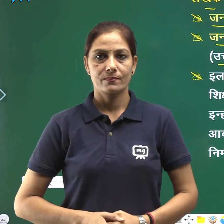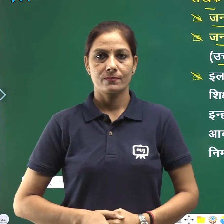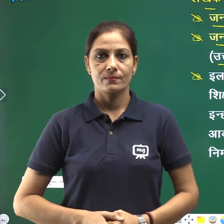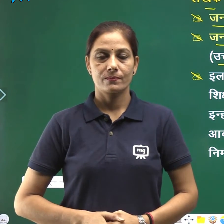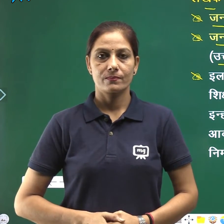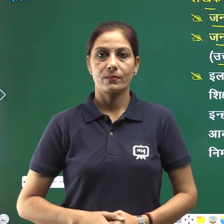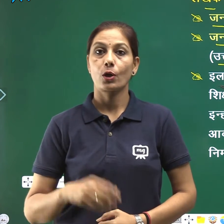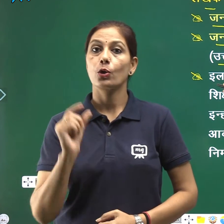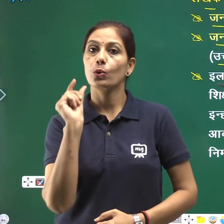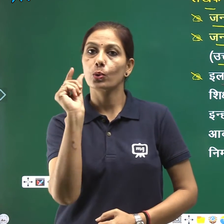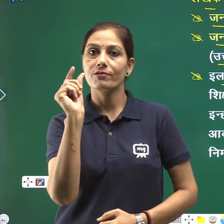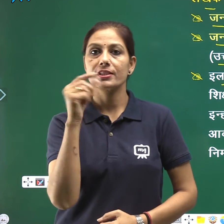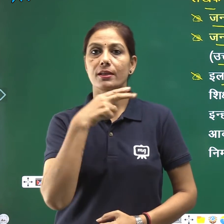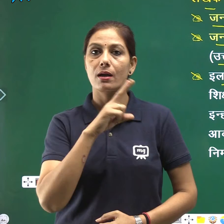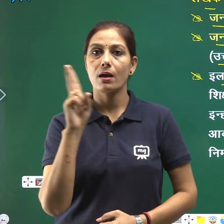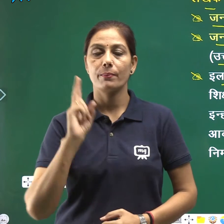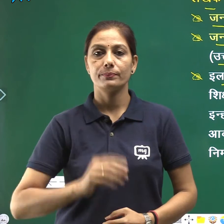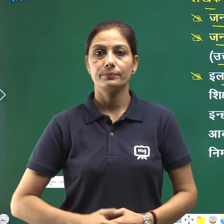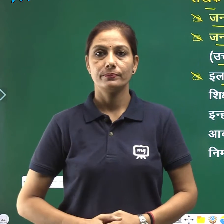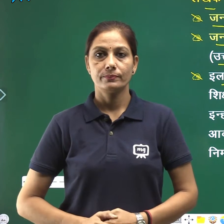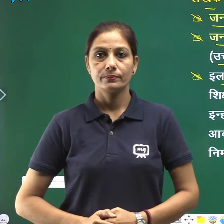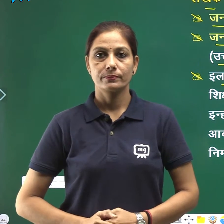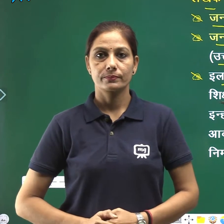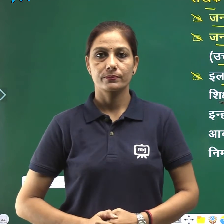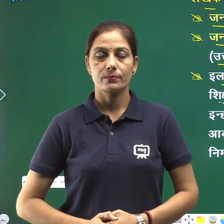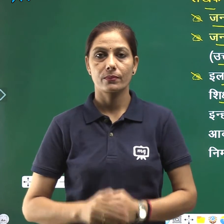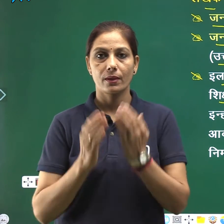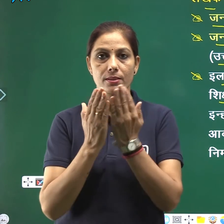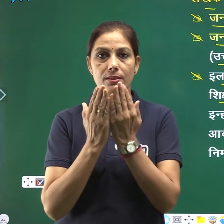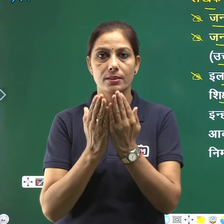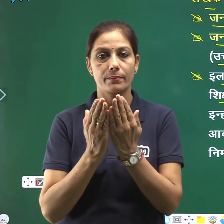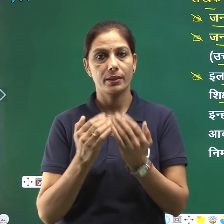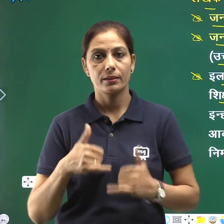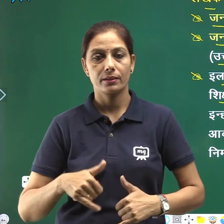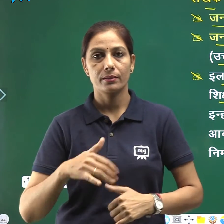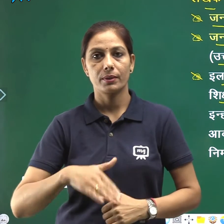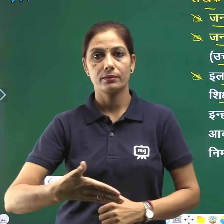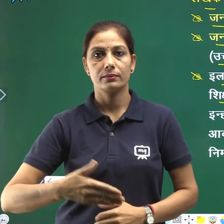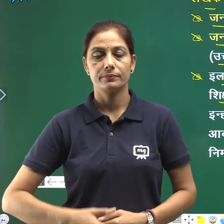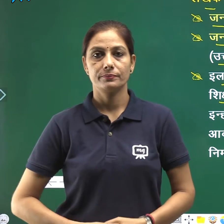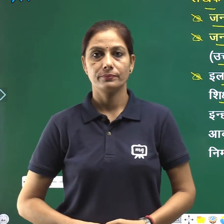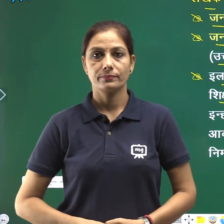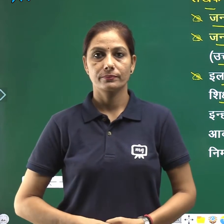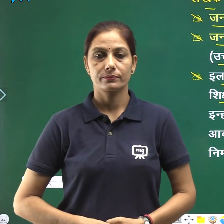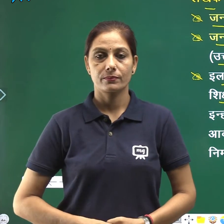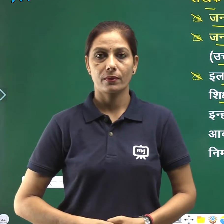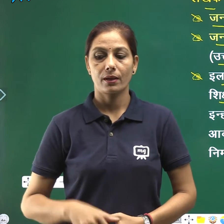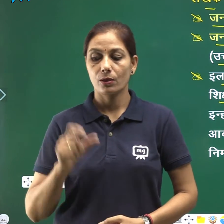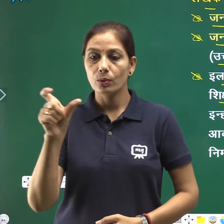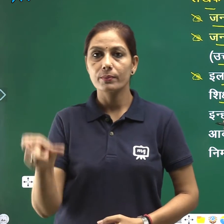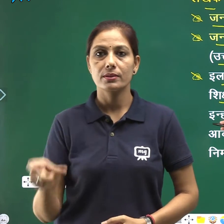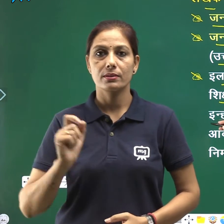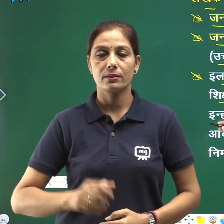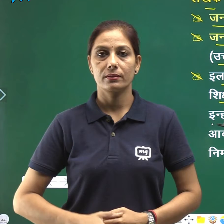इलाबाद विश्विद्याले से शिक्षा ग्रहन करने के बाद इन्होंने